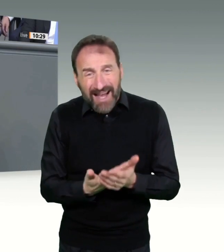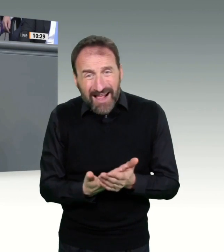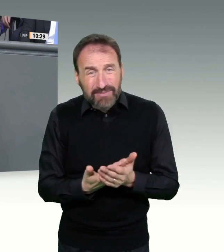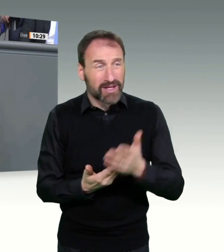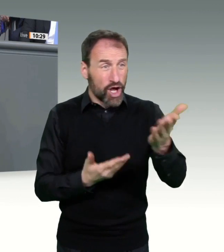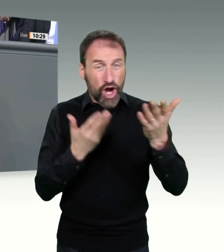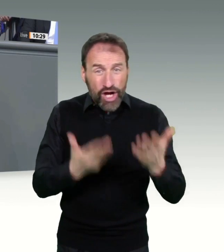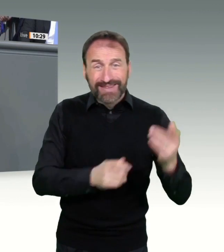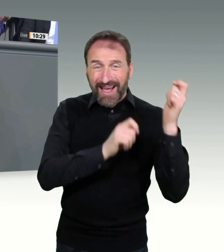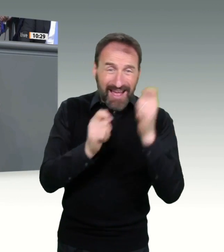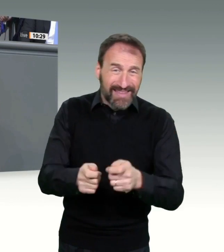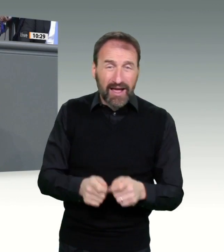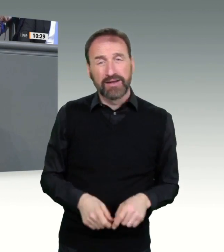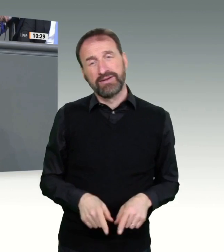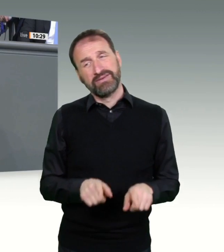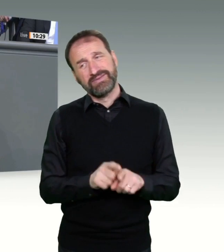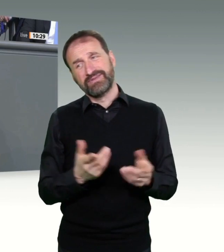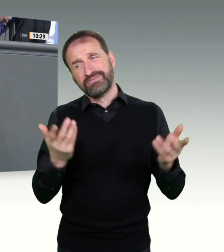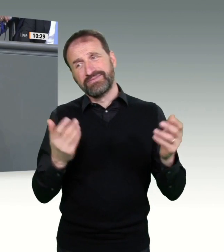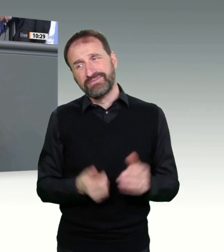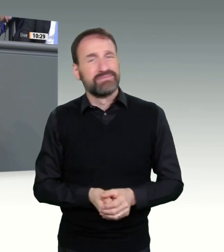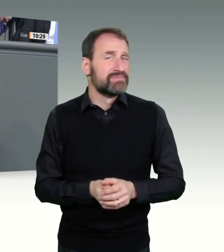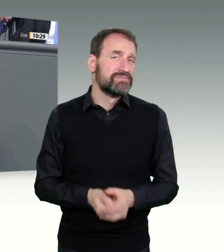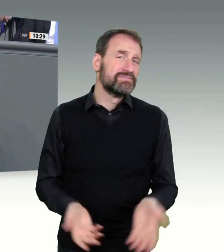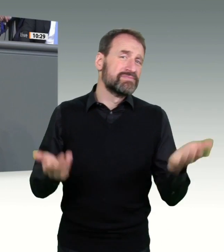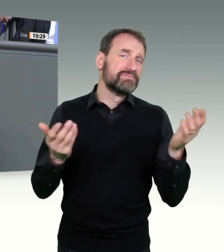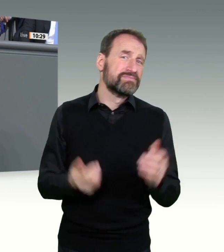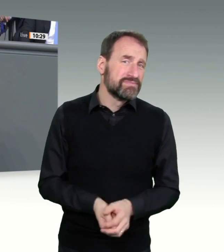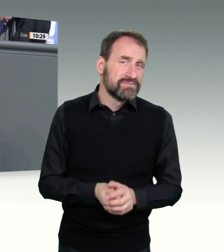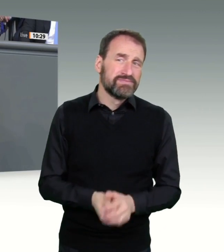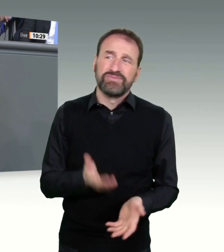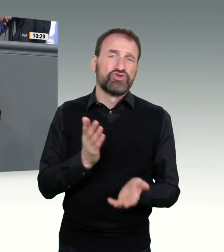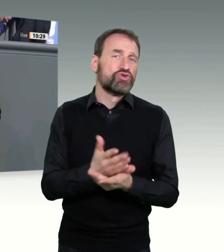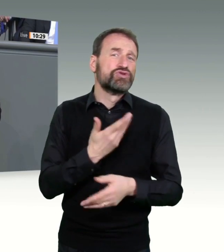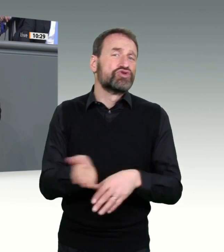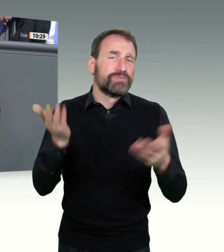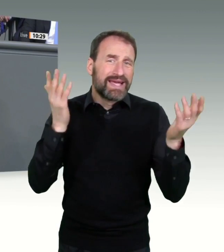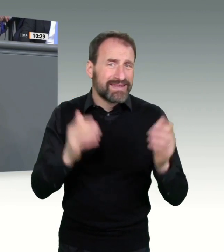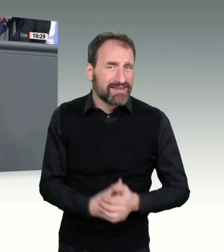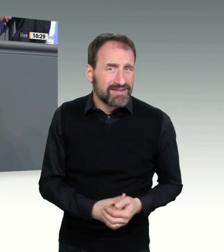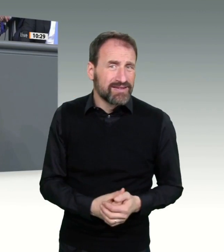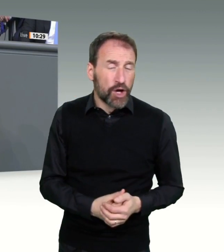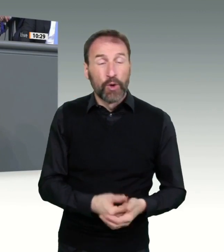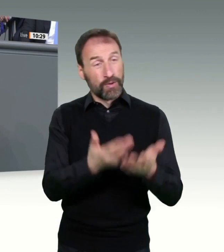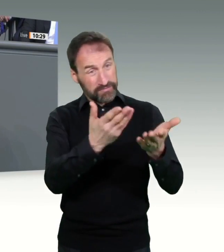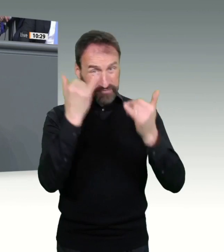Ihre Idee ist ja, jetzt Marsch, umkehren, zurück